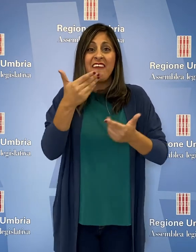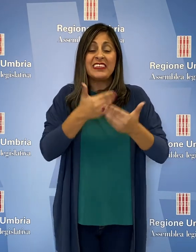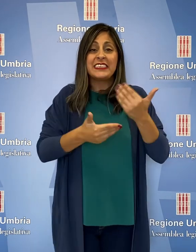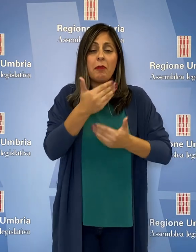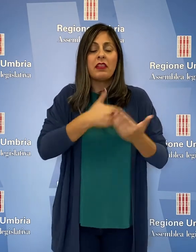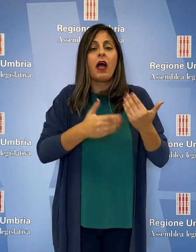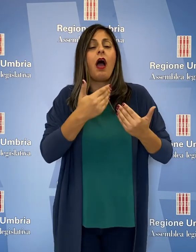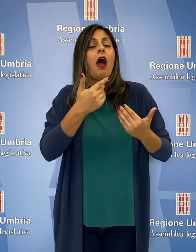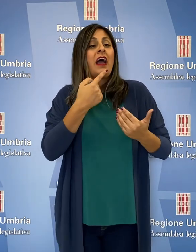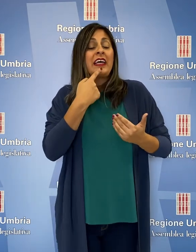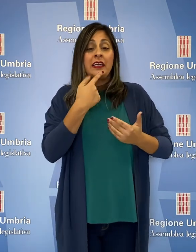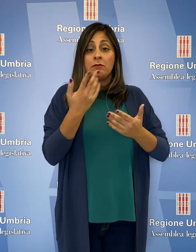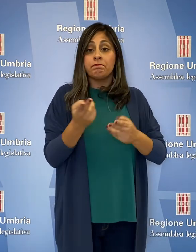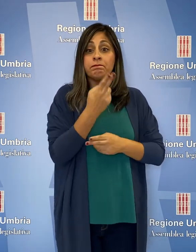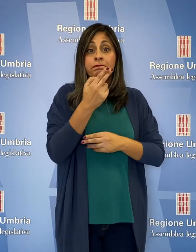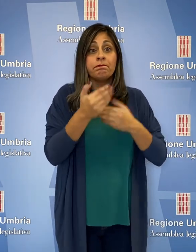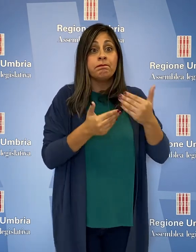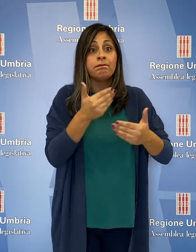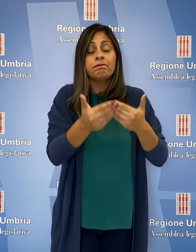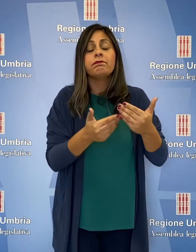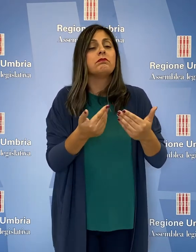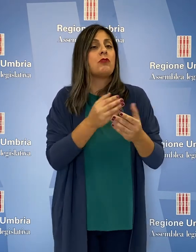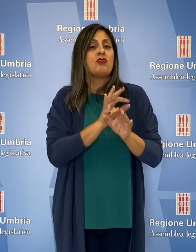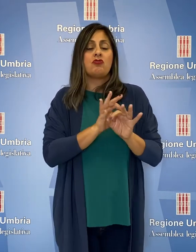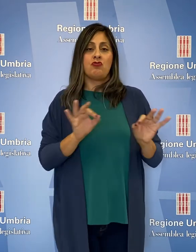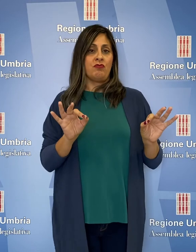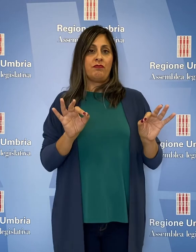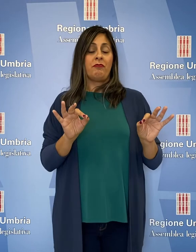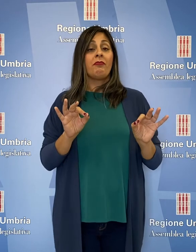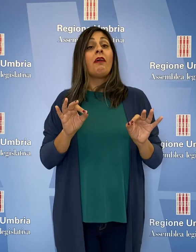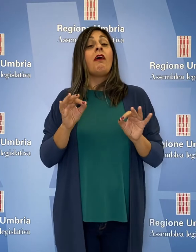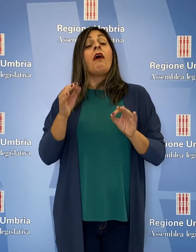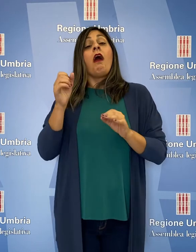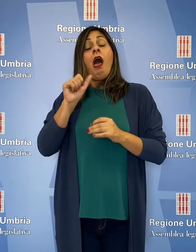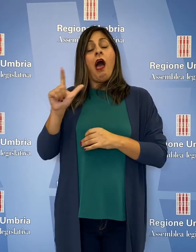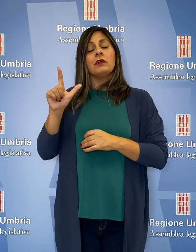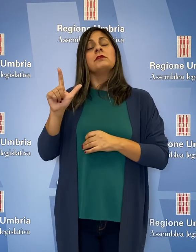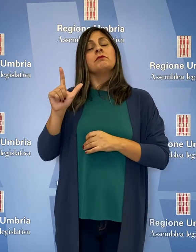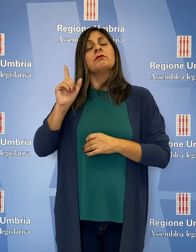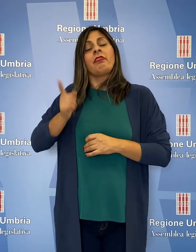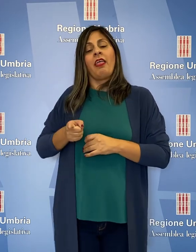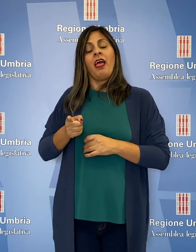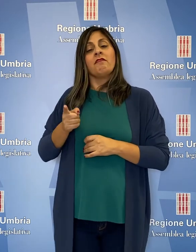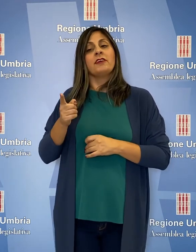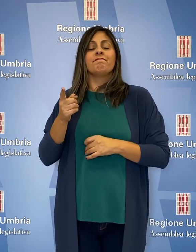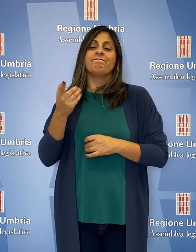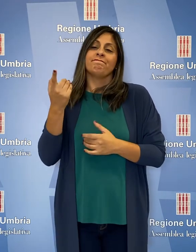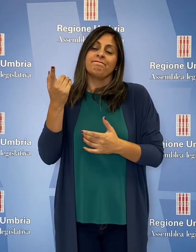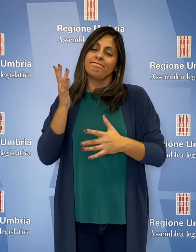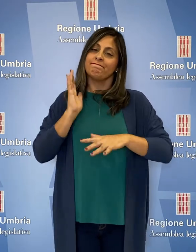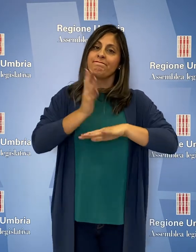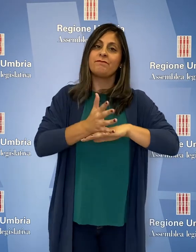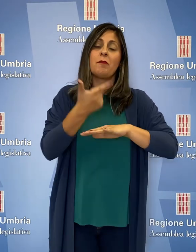soluzione di continuità. L'azienda si riserva di porre in essere le azioni previste in considerazione dell'ingiustificato ritardo